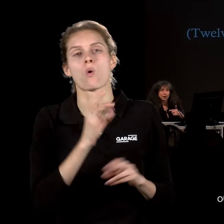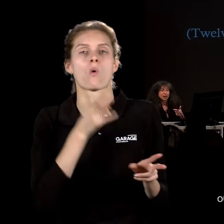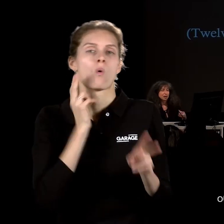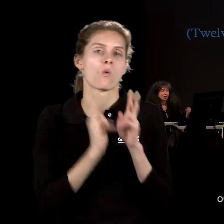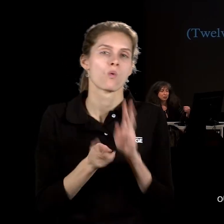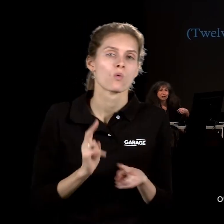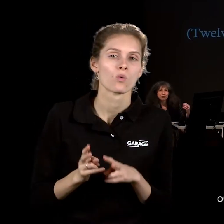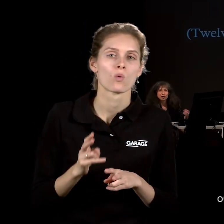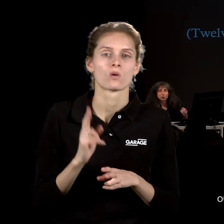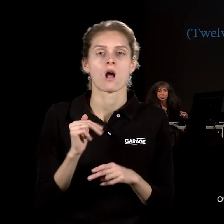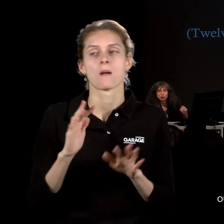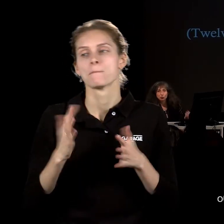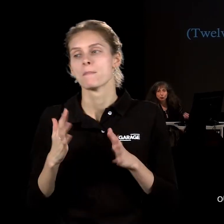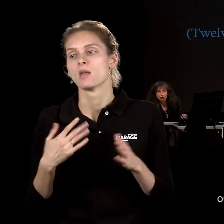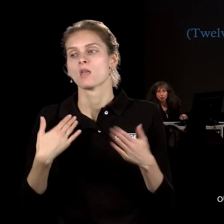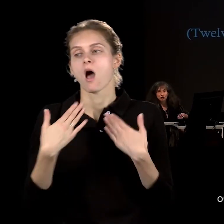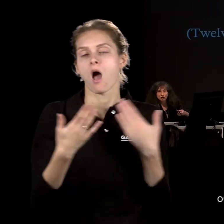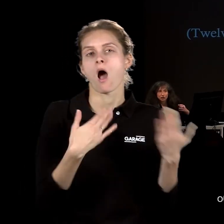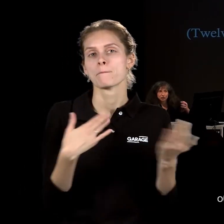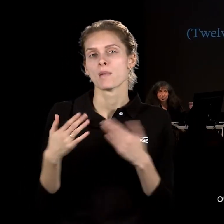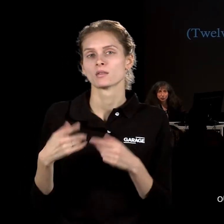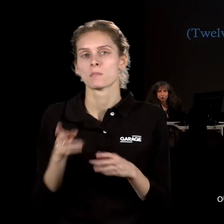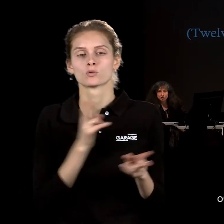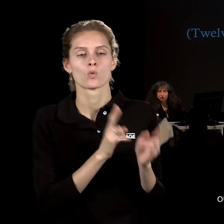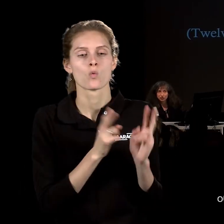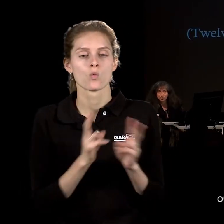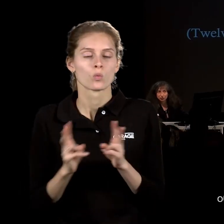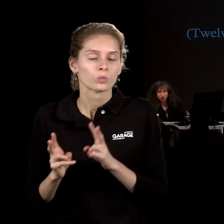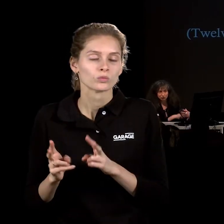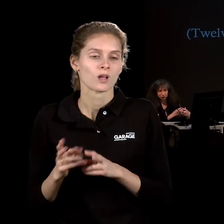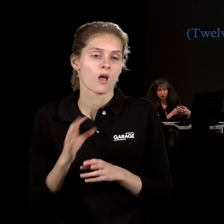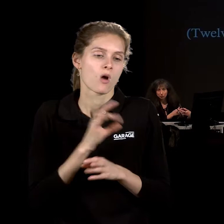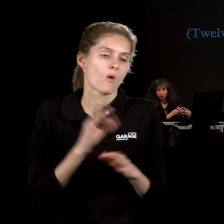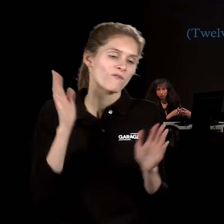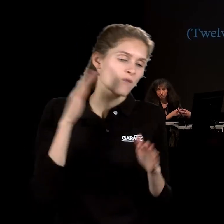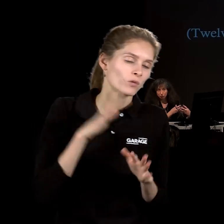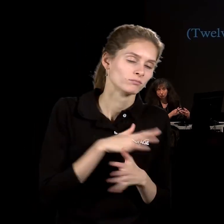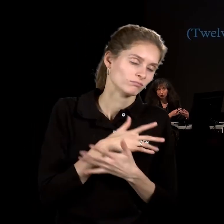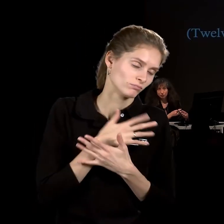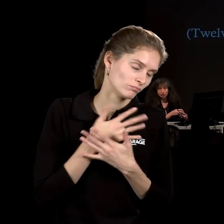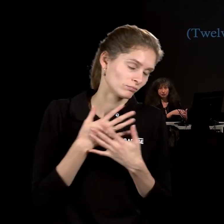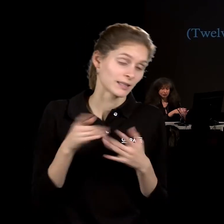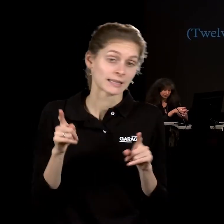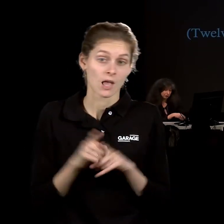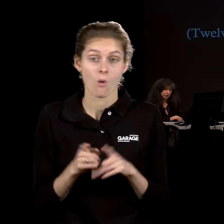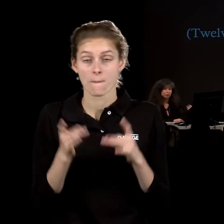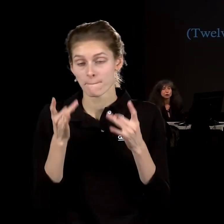как момент обмена между культурами, про воду, про Венецию. То есть в очень простую штуку